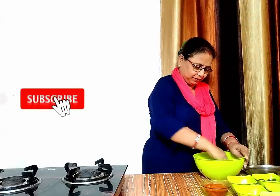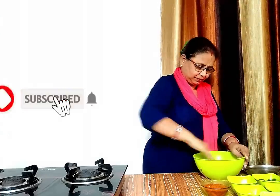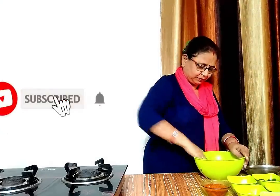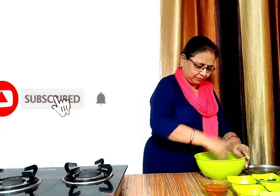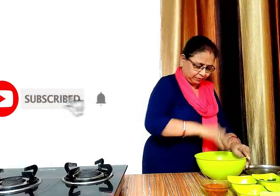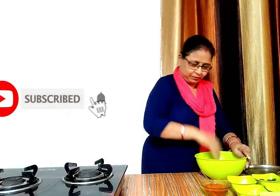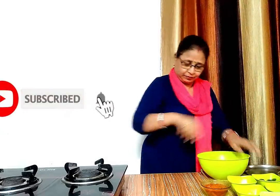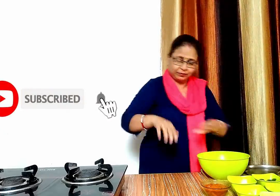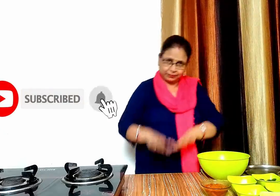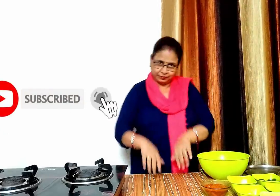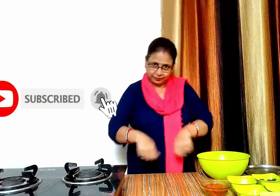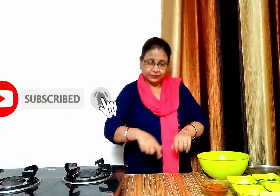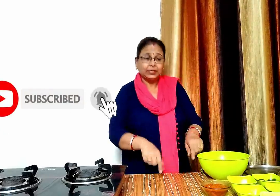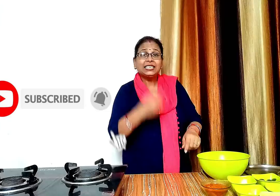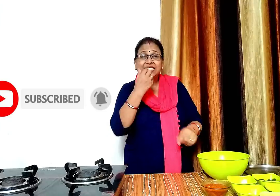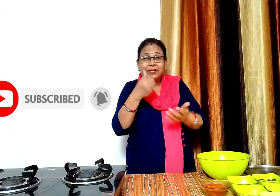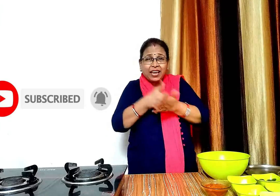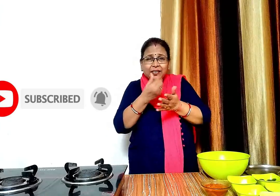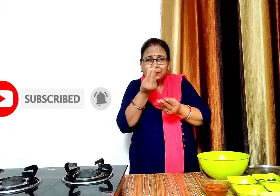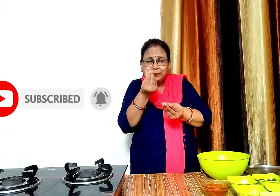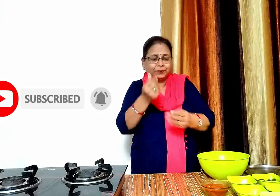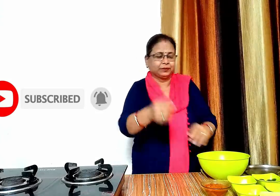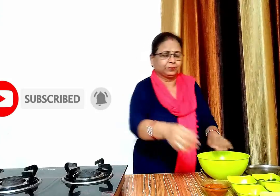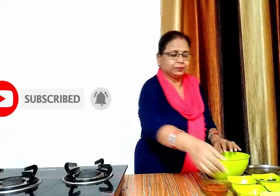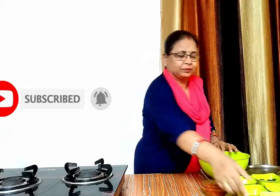अब इसे बेल लेंगे इसके लिए थोड़े से मैदे को फेला लेंगे